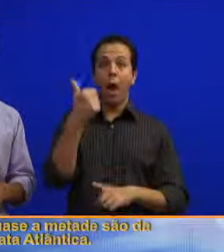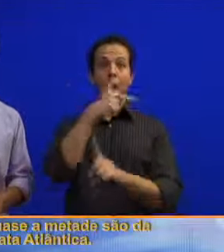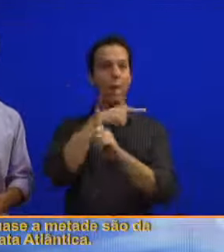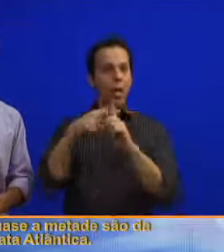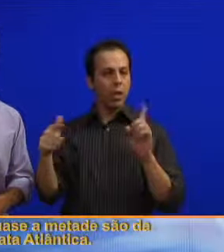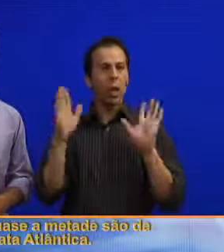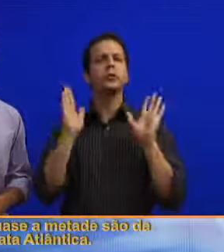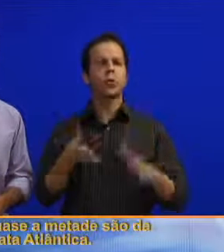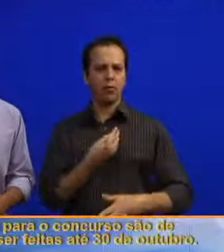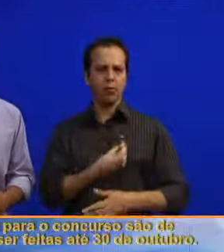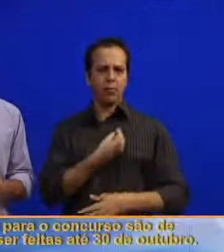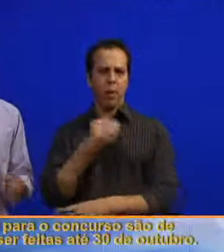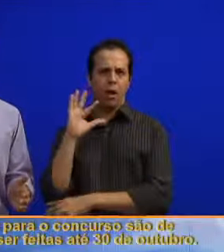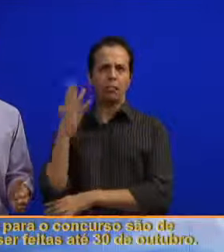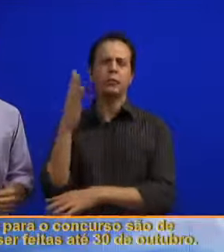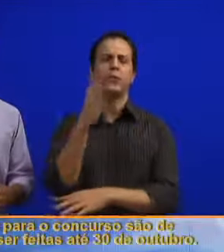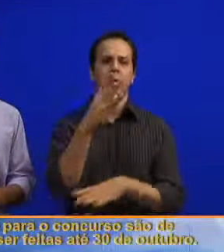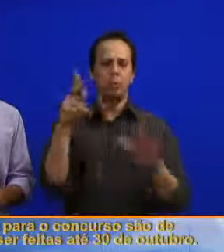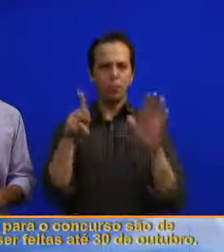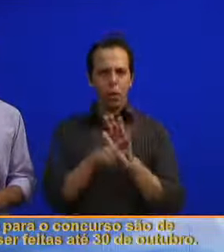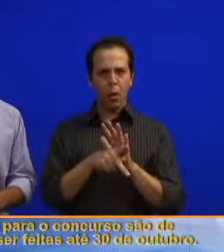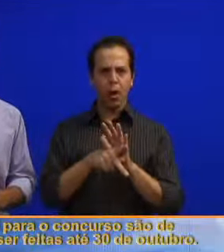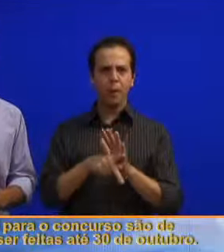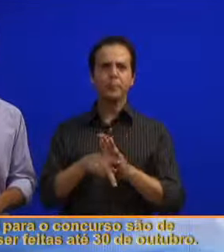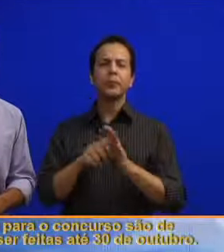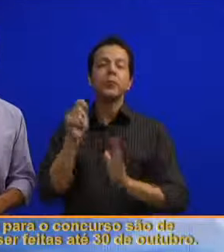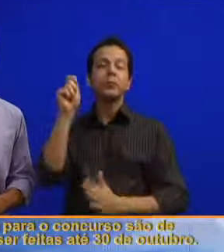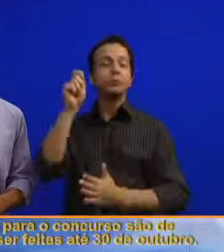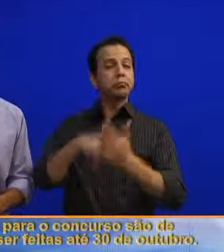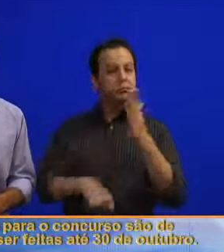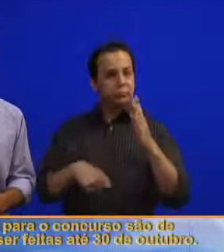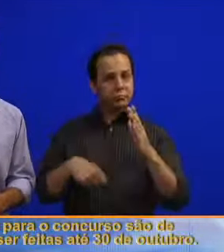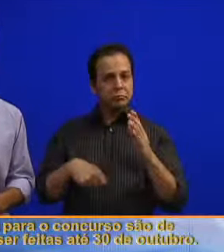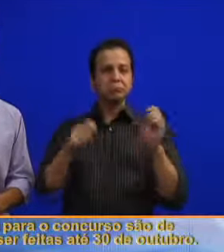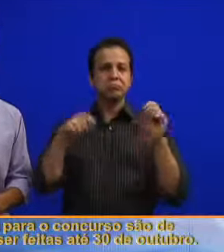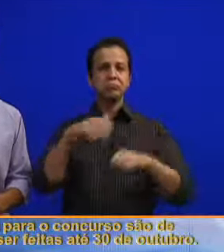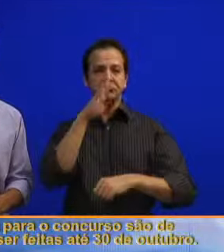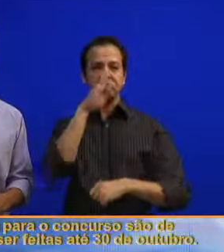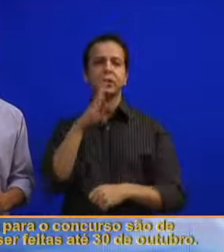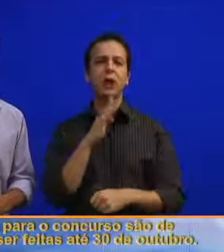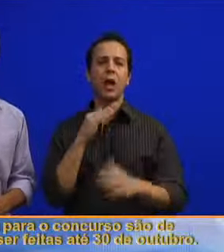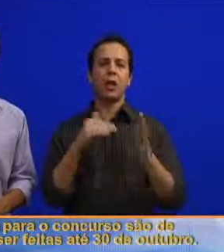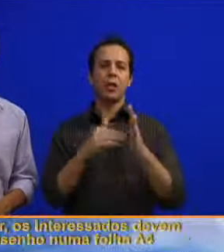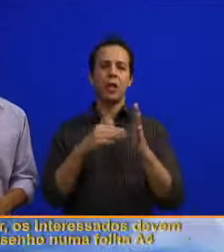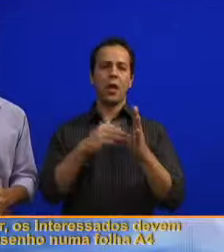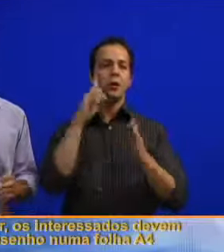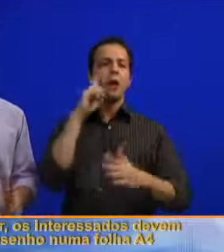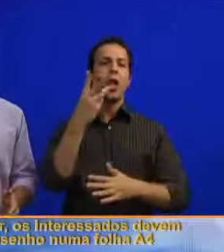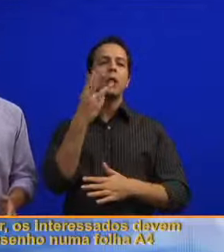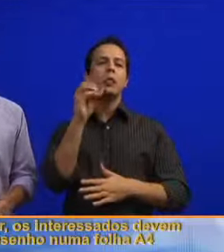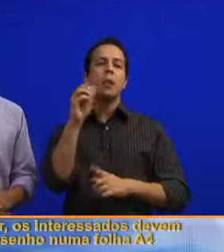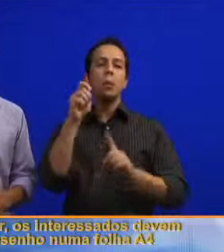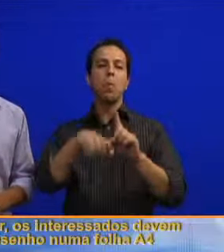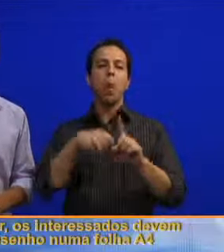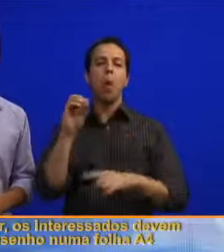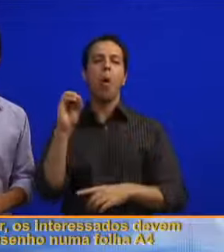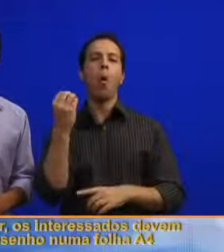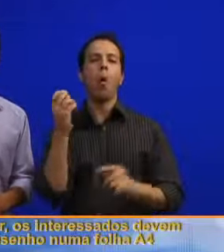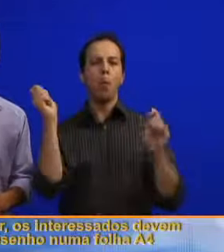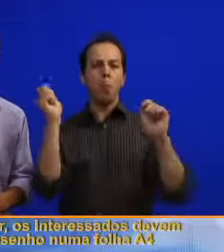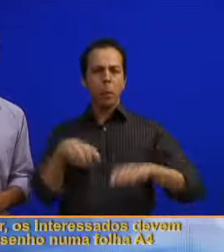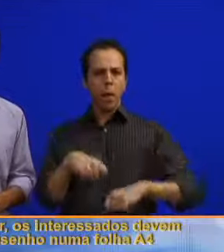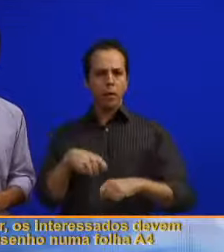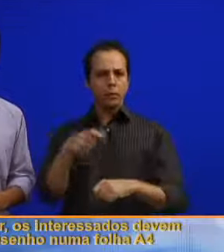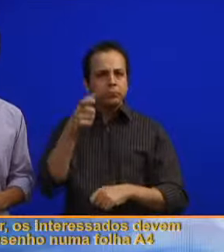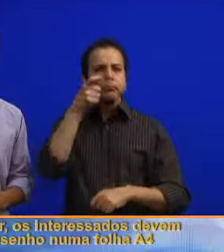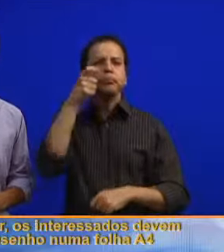metade são da Mata Atlântica. As inscrições para o concurso são de graça e podem ser feitas até 30 de outubro. Para concorrer, os interessados